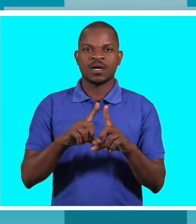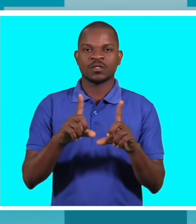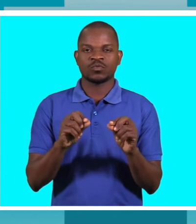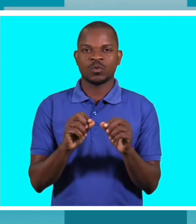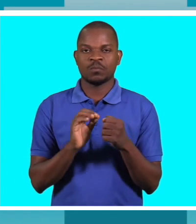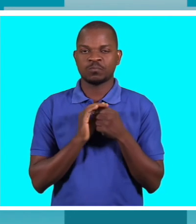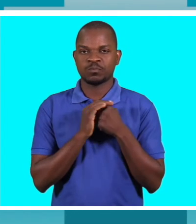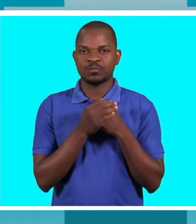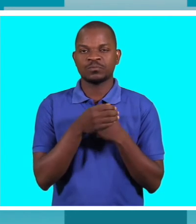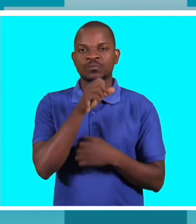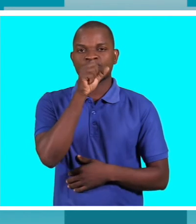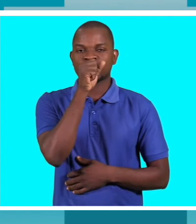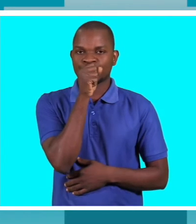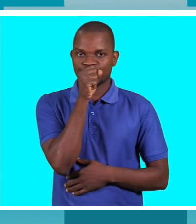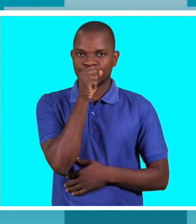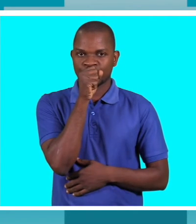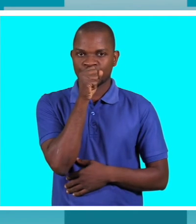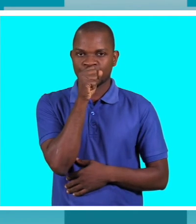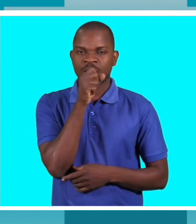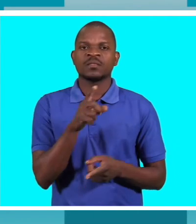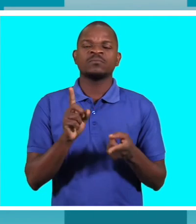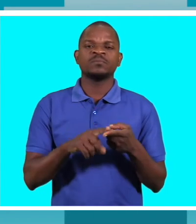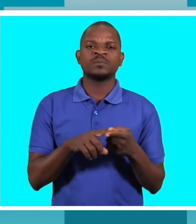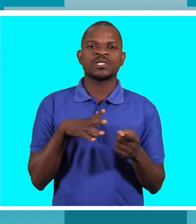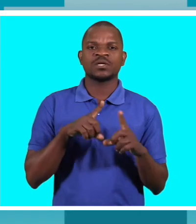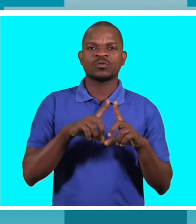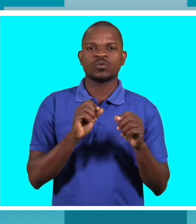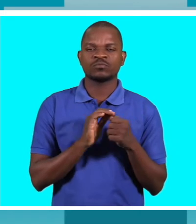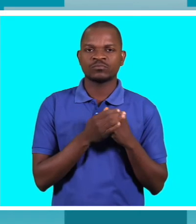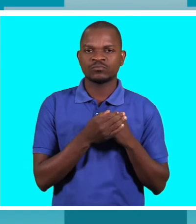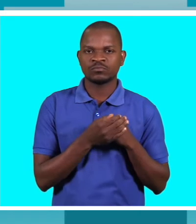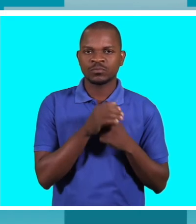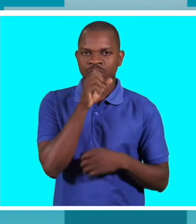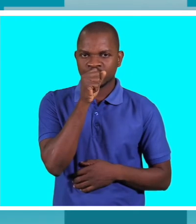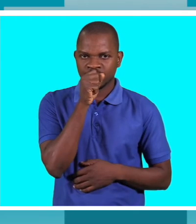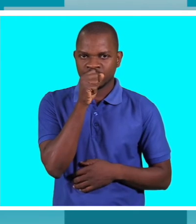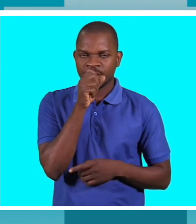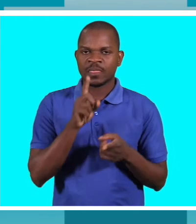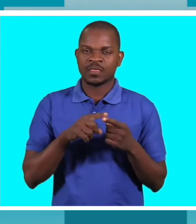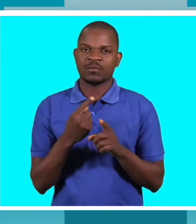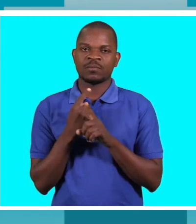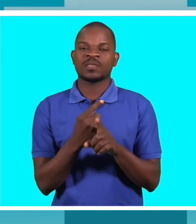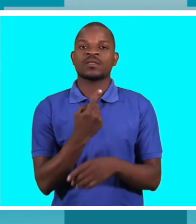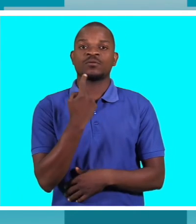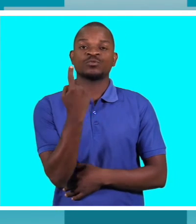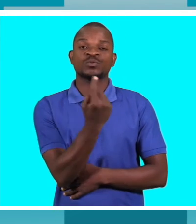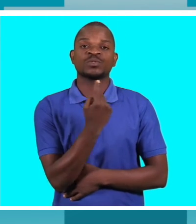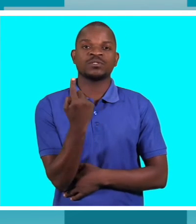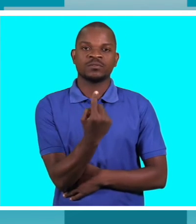confidencialidade temos a confidencialidade mas também temos a privacidade quer dizer que para